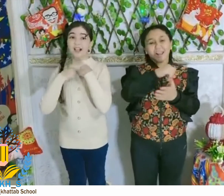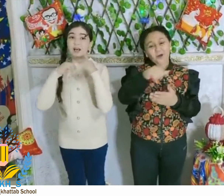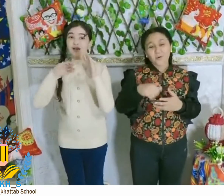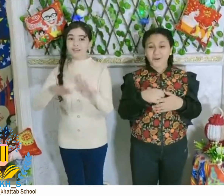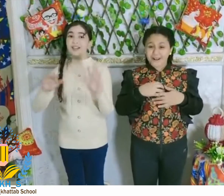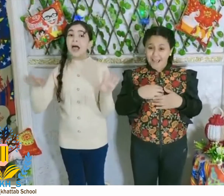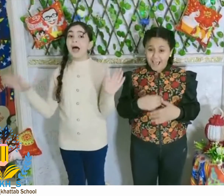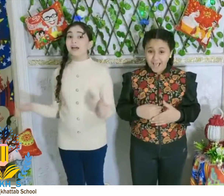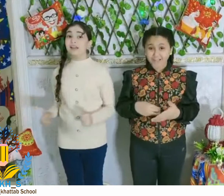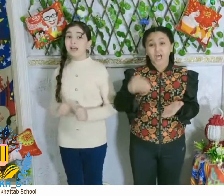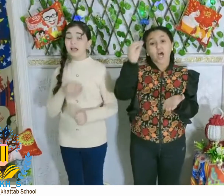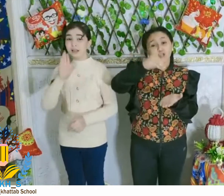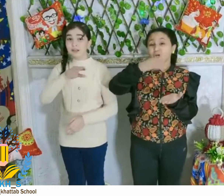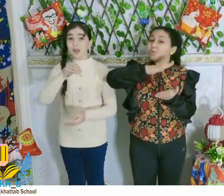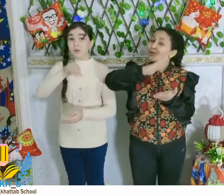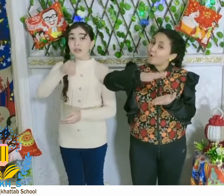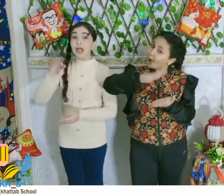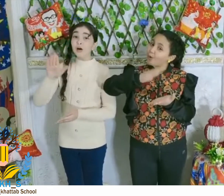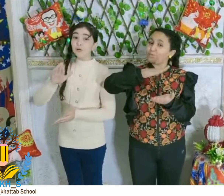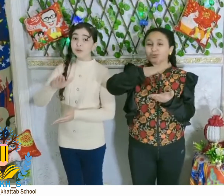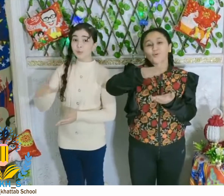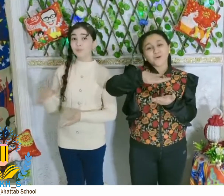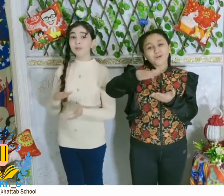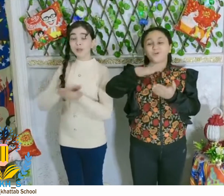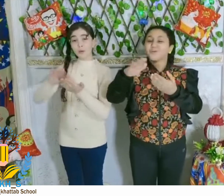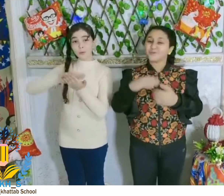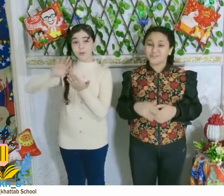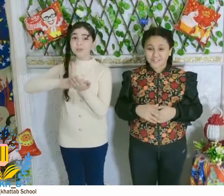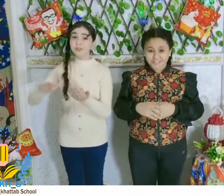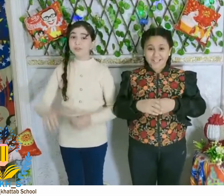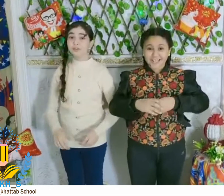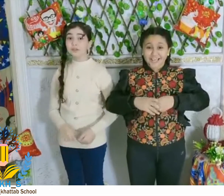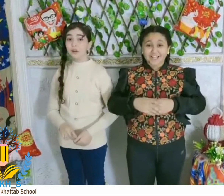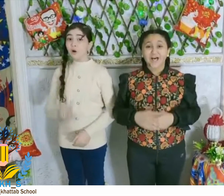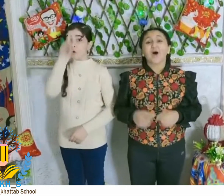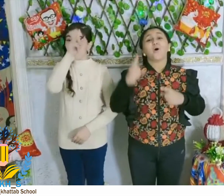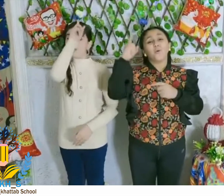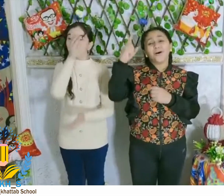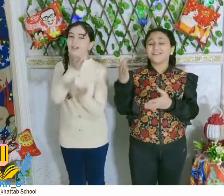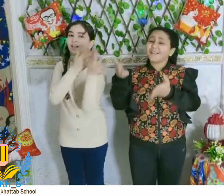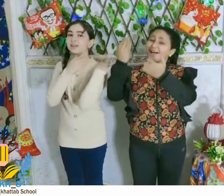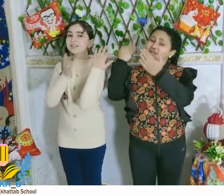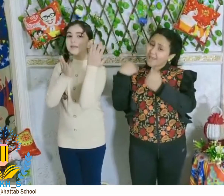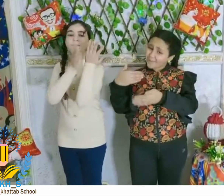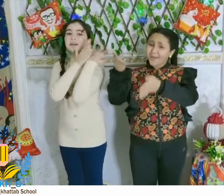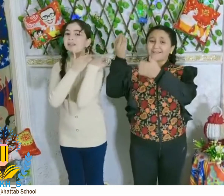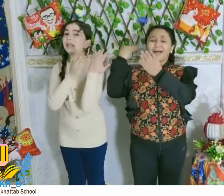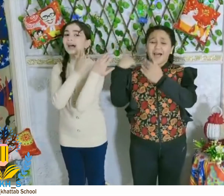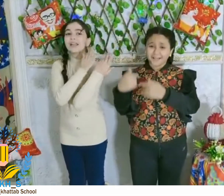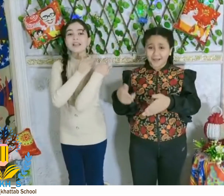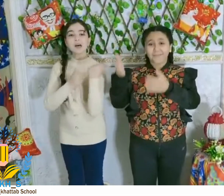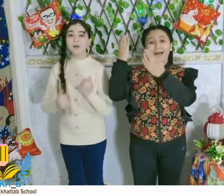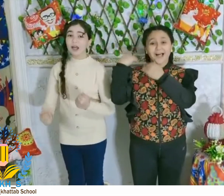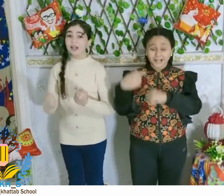القعدة طولة ودبنة وكتشنا طلع زمان ده احنا بقل